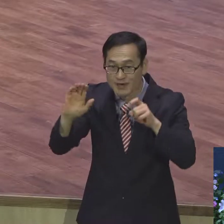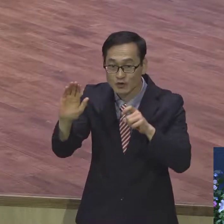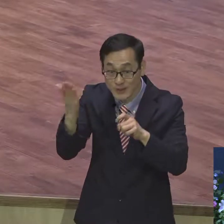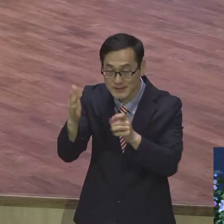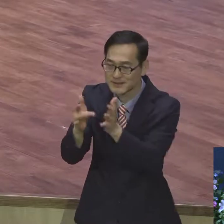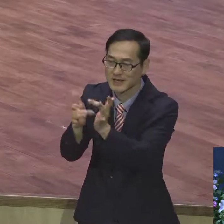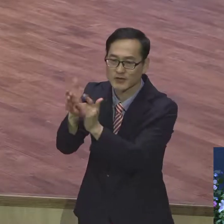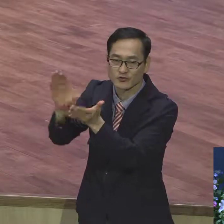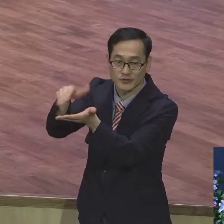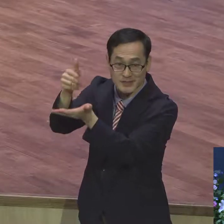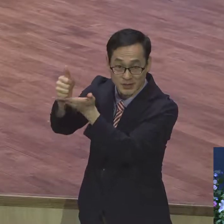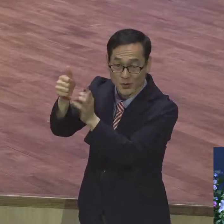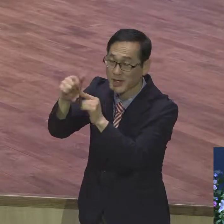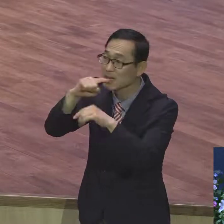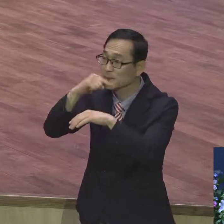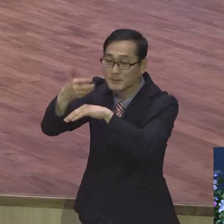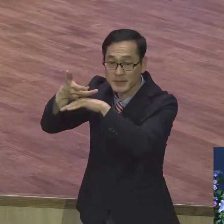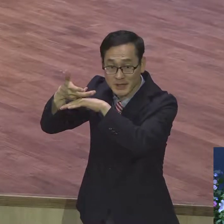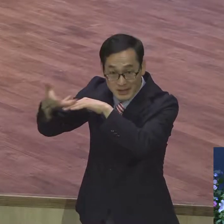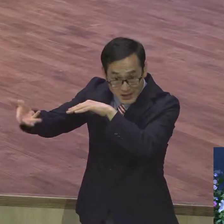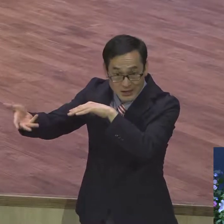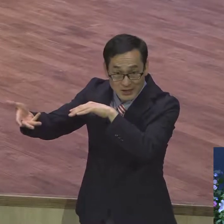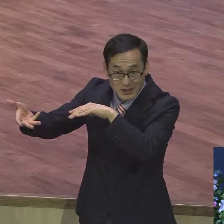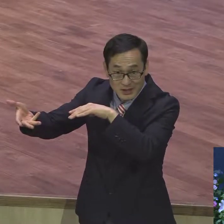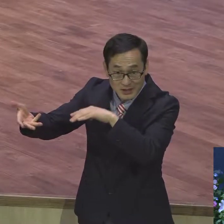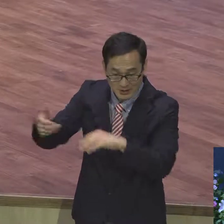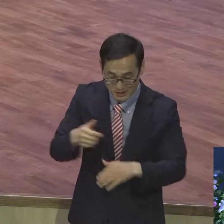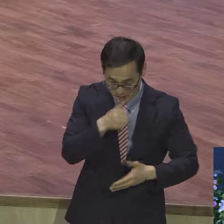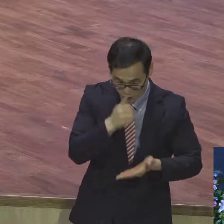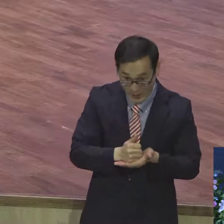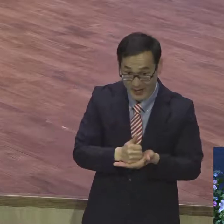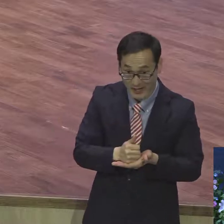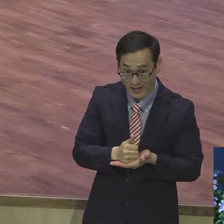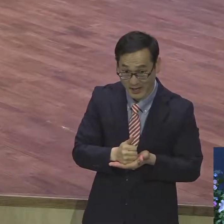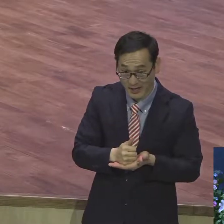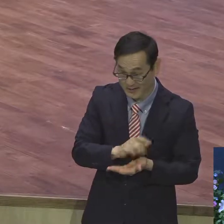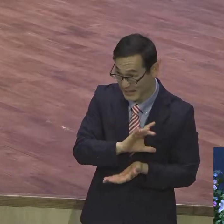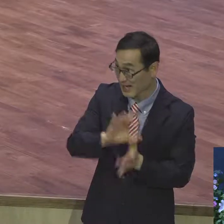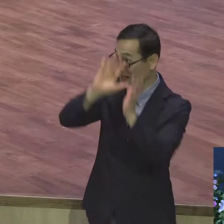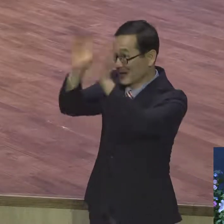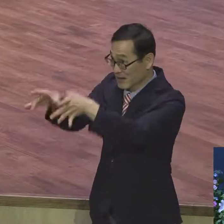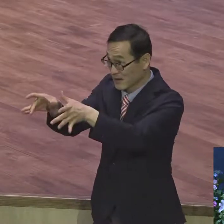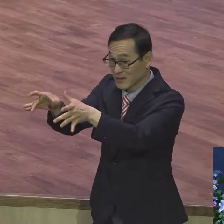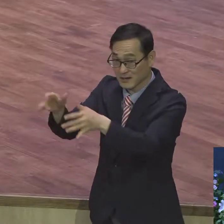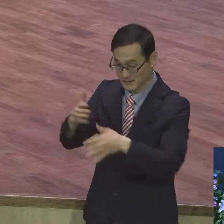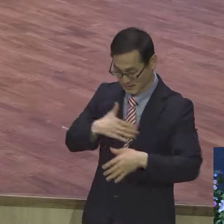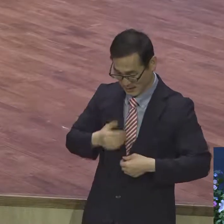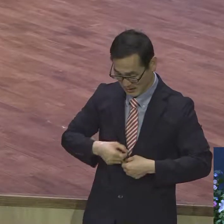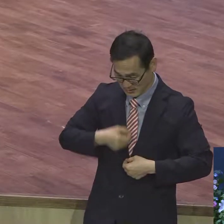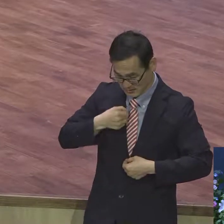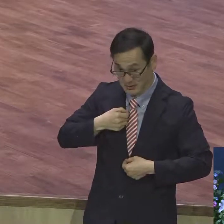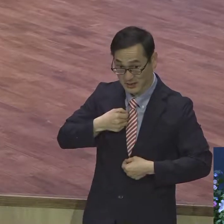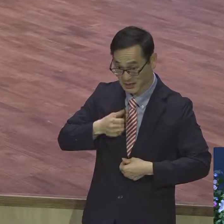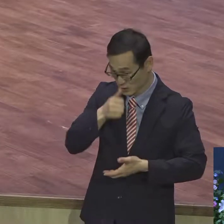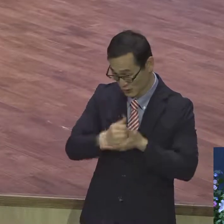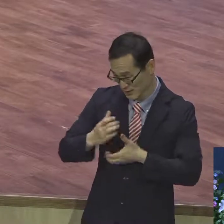그리스도의 피로 죄인이 내가 어렵게 되었다. 그게 어이예요. 죄인이 내가